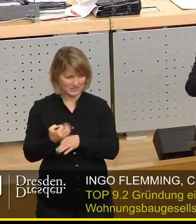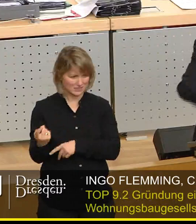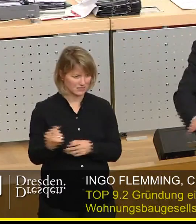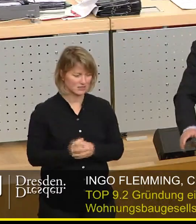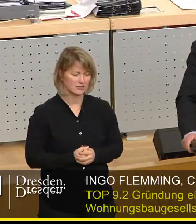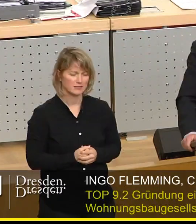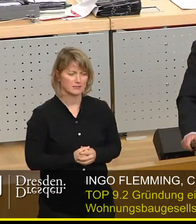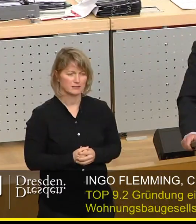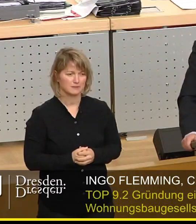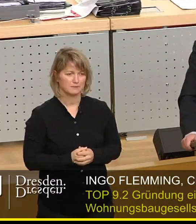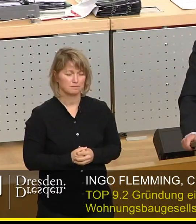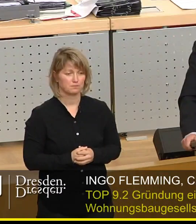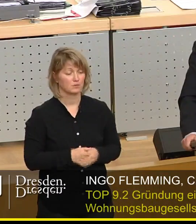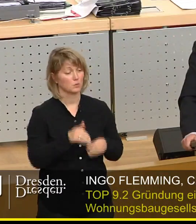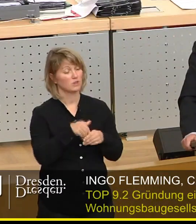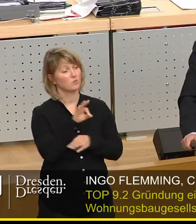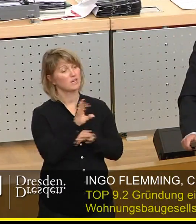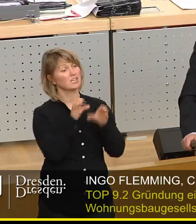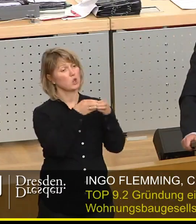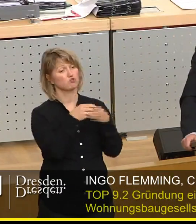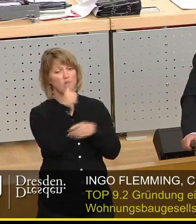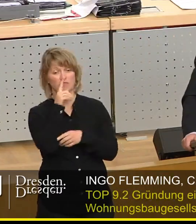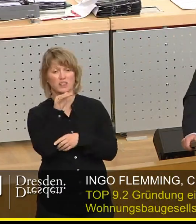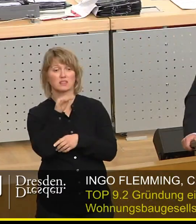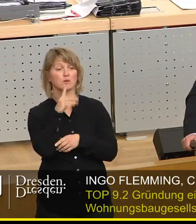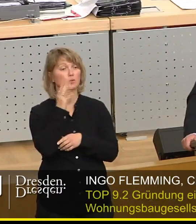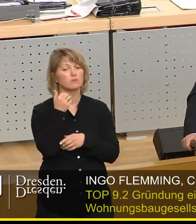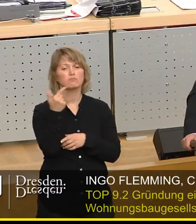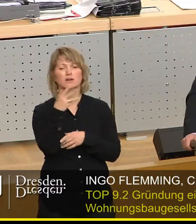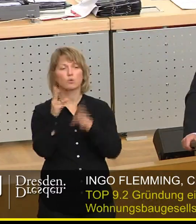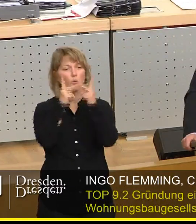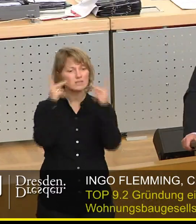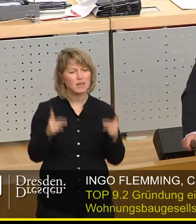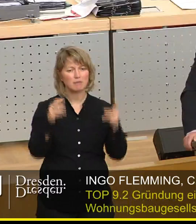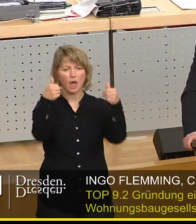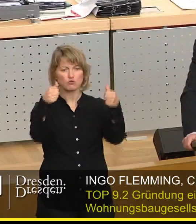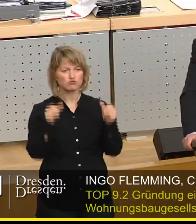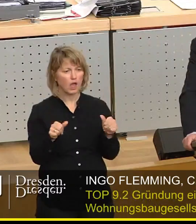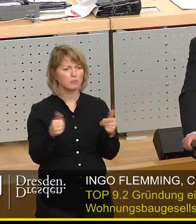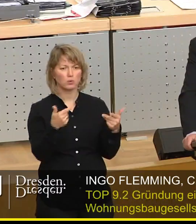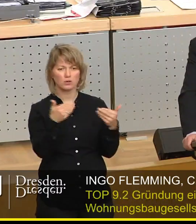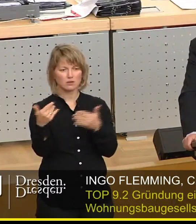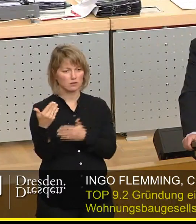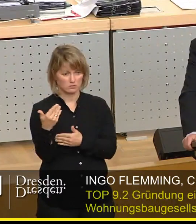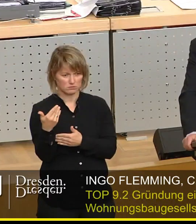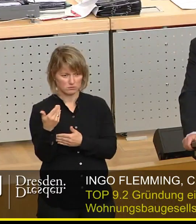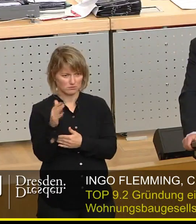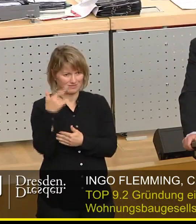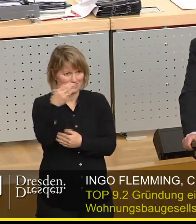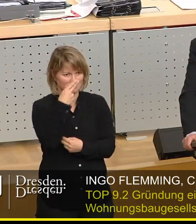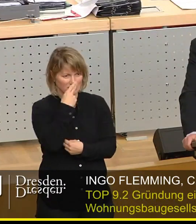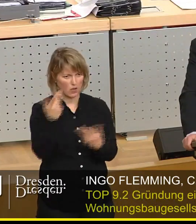Und was das für Genossenschaften bedeutet und für wegfallende Konzeptausschreibungen, das haben wir hier auch schon gehört.